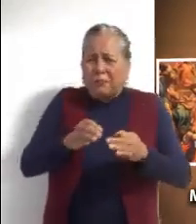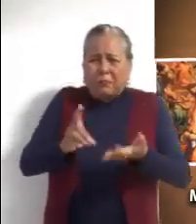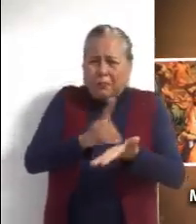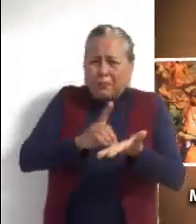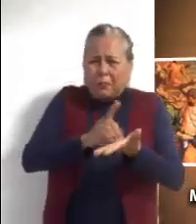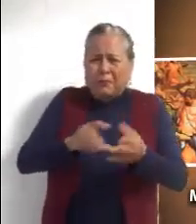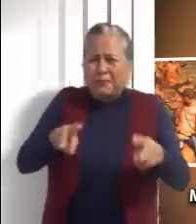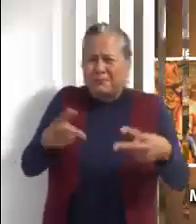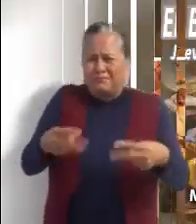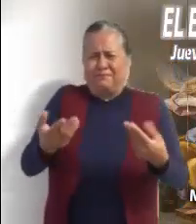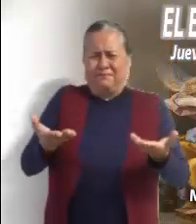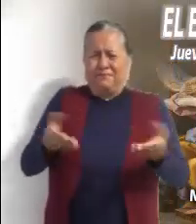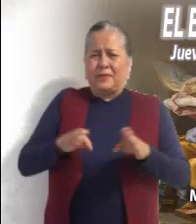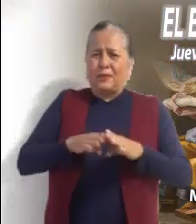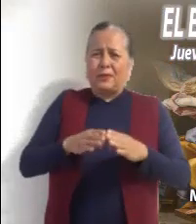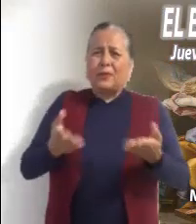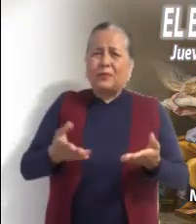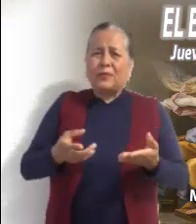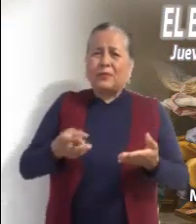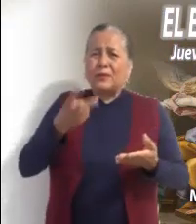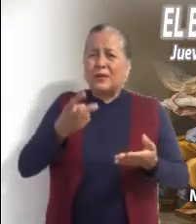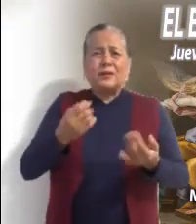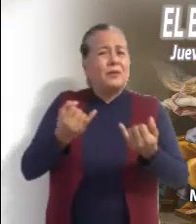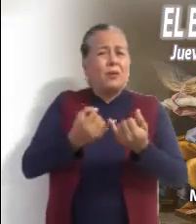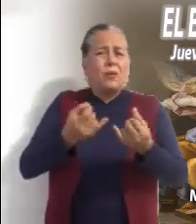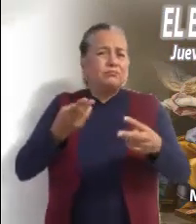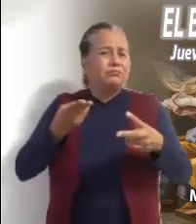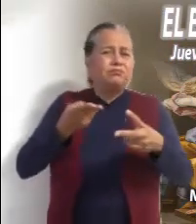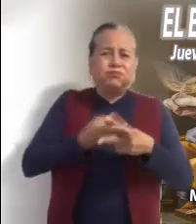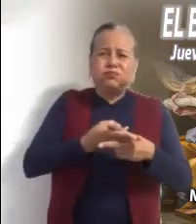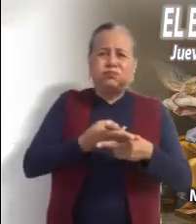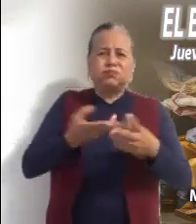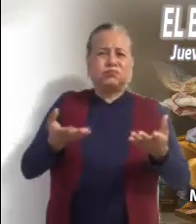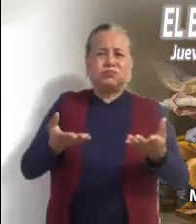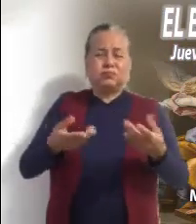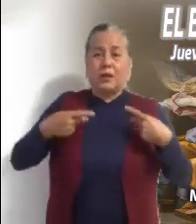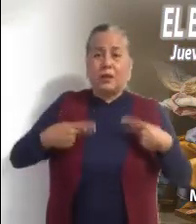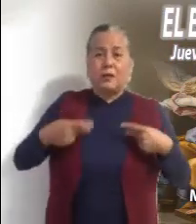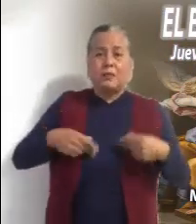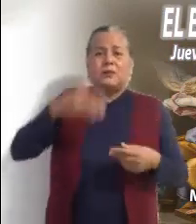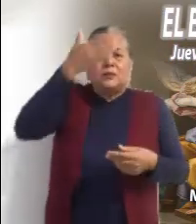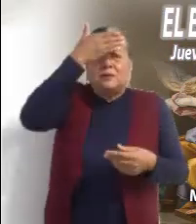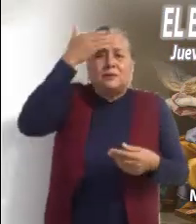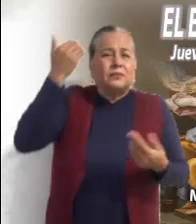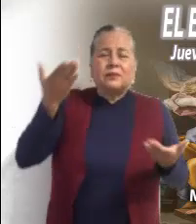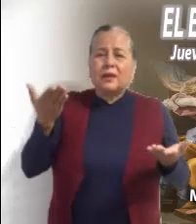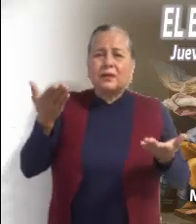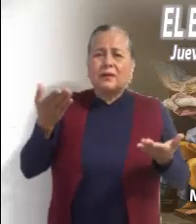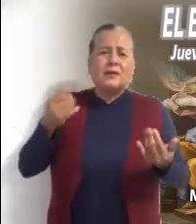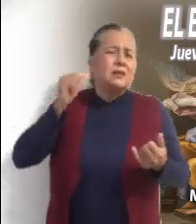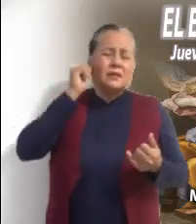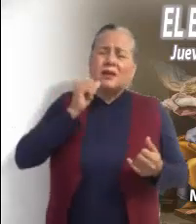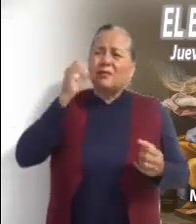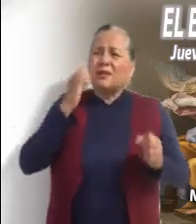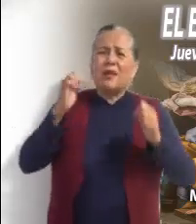al cielo y es escuchada por el Señor Inocentes los miles que se destruyen a sí mismos engañados por falsas